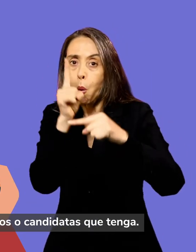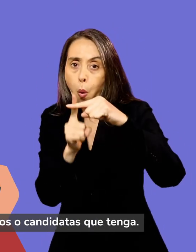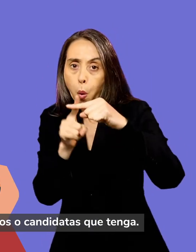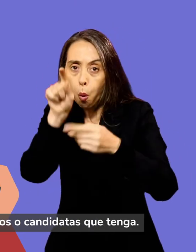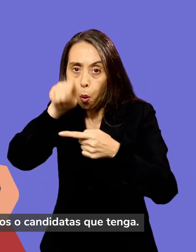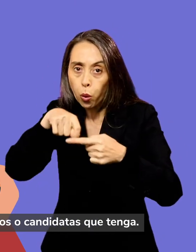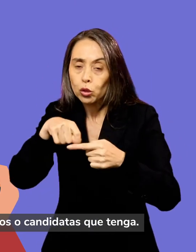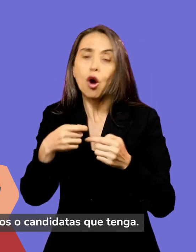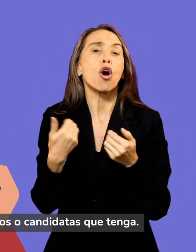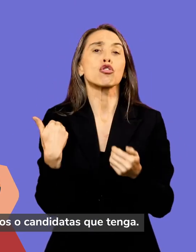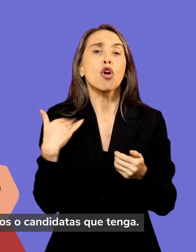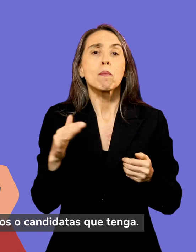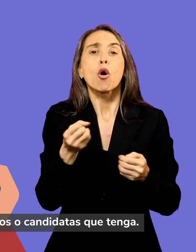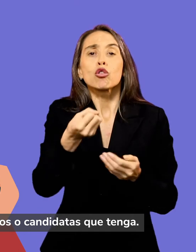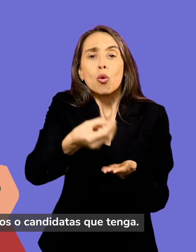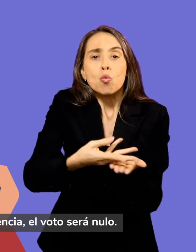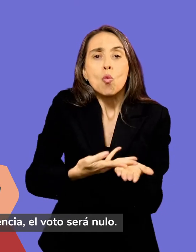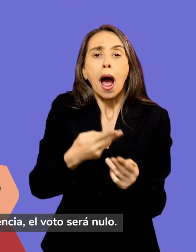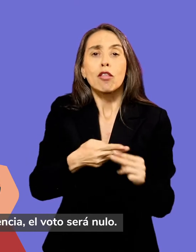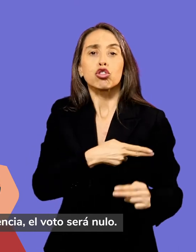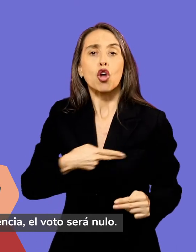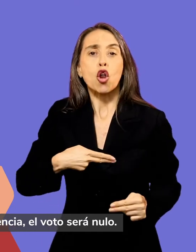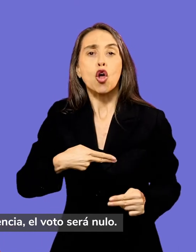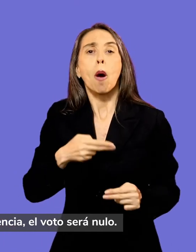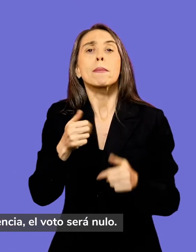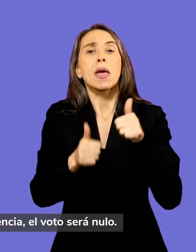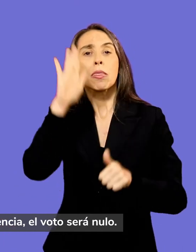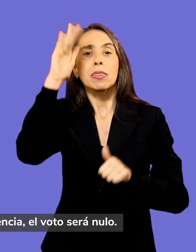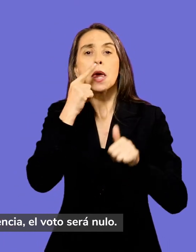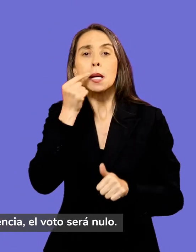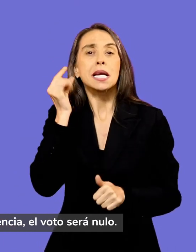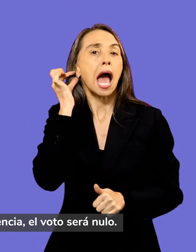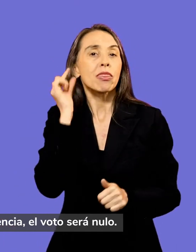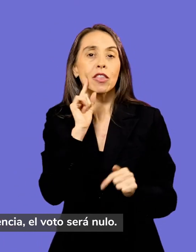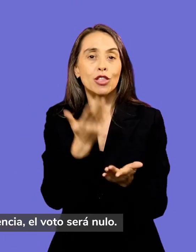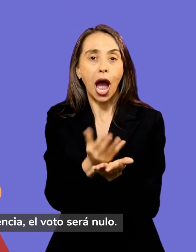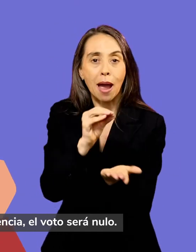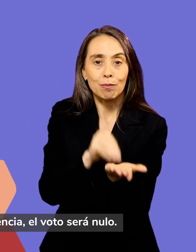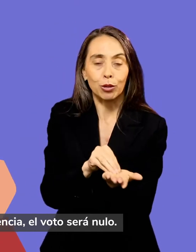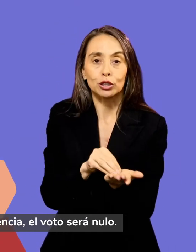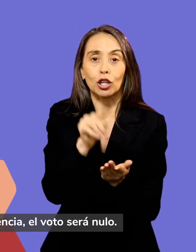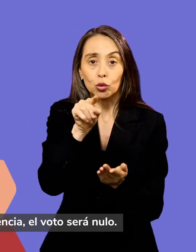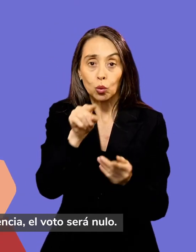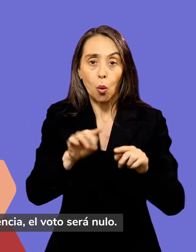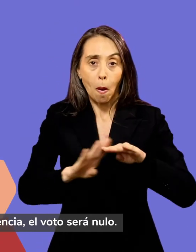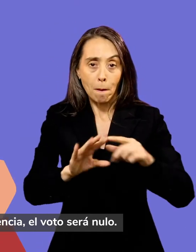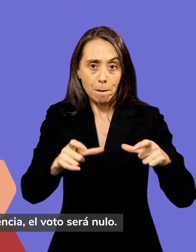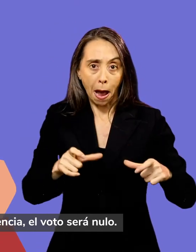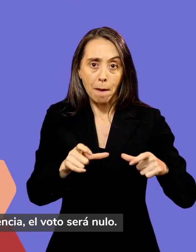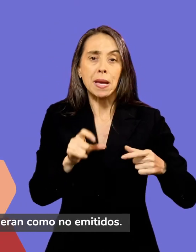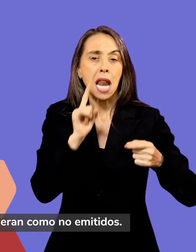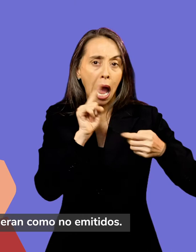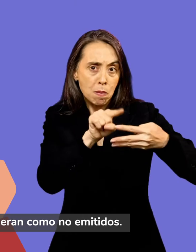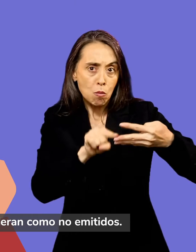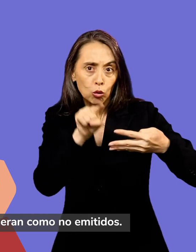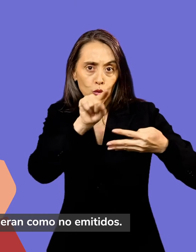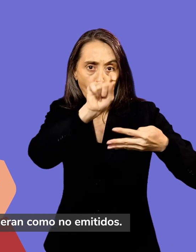o candidatas que ésta tenga. Si usted marca más de una preferencia, el voto será nulo. Los votos